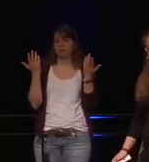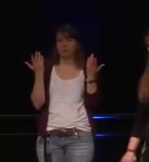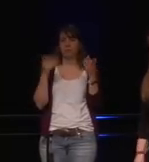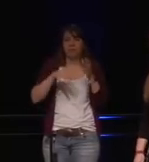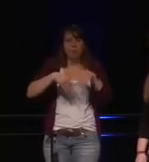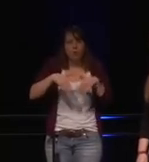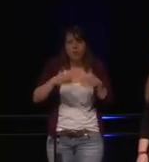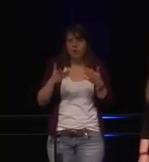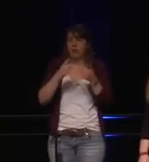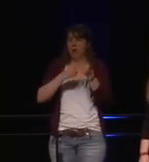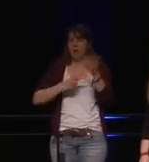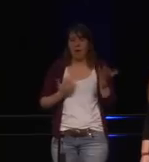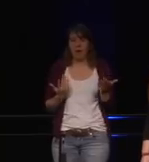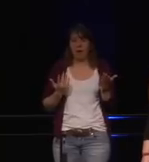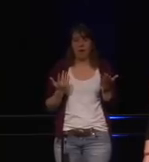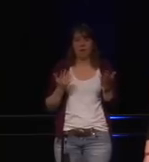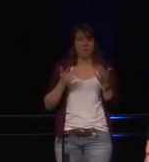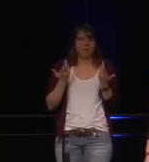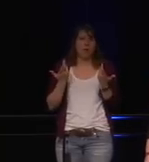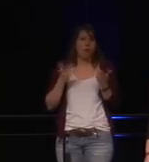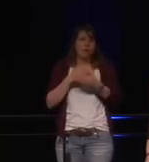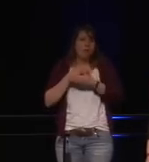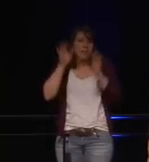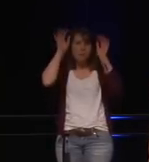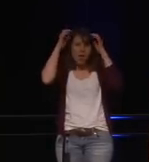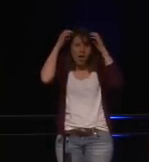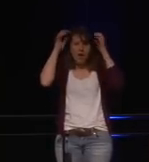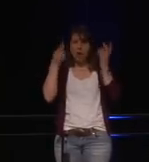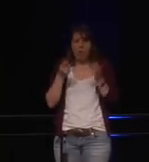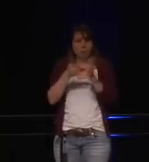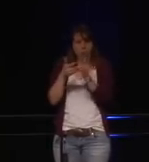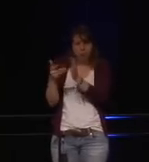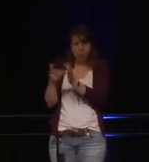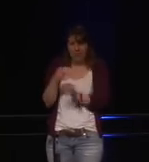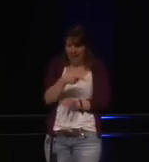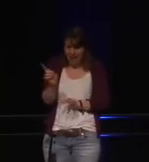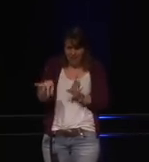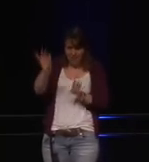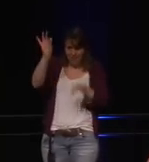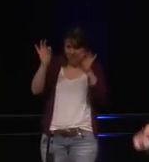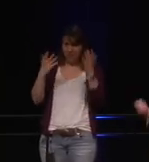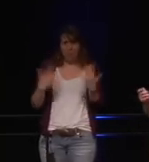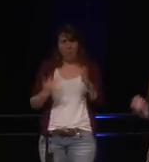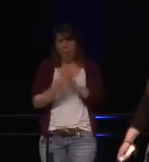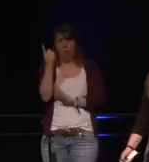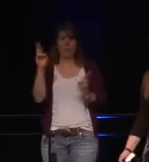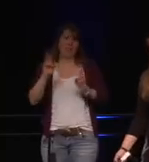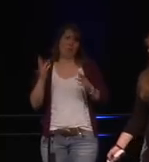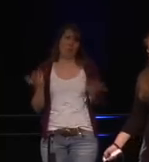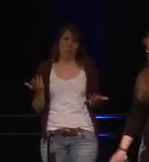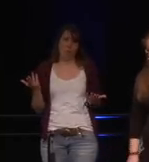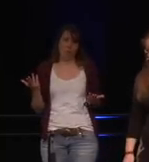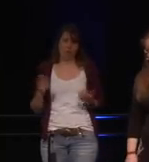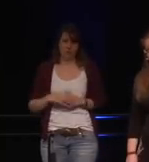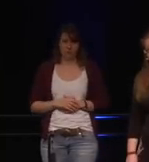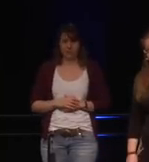alle die Bären und andere Spielzeuge hatten alle große Sicherheitslücken und manche waren superkritisch und